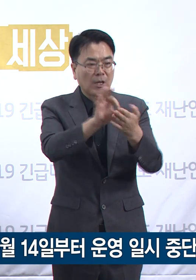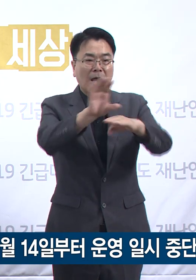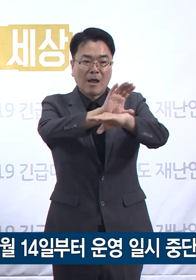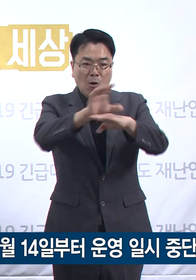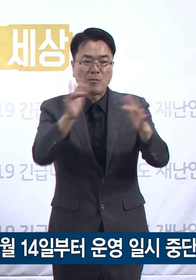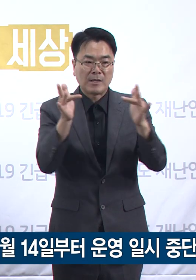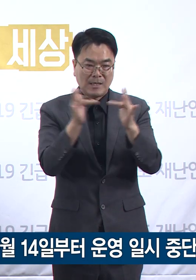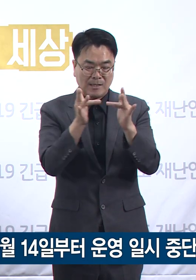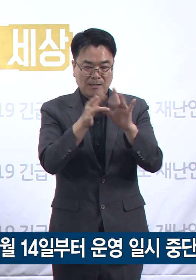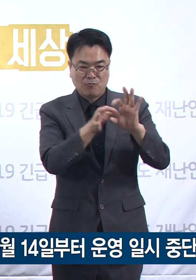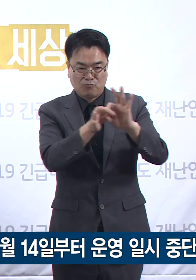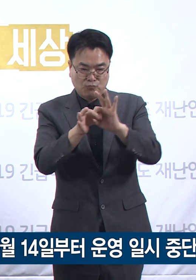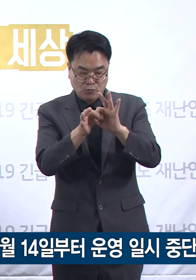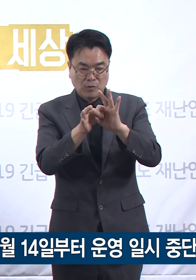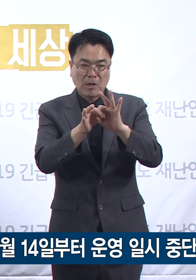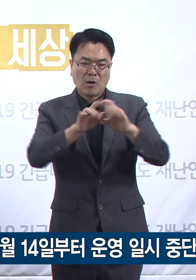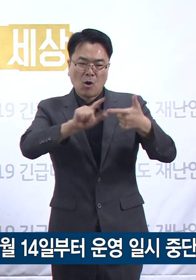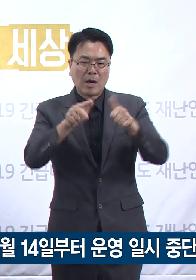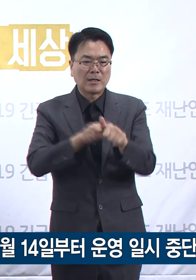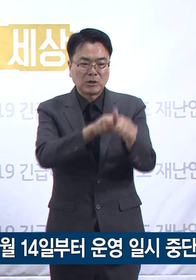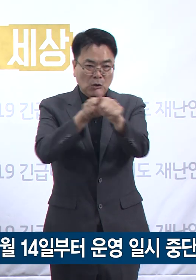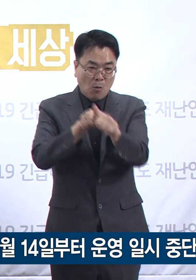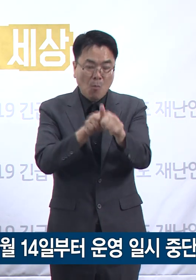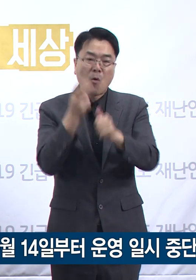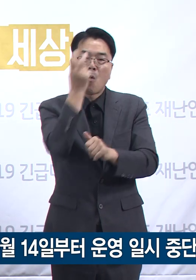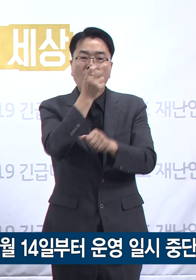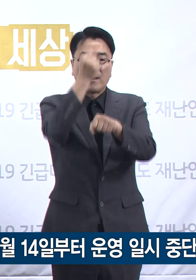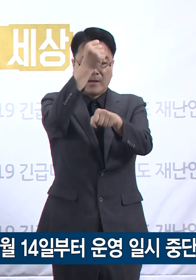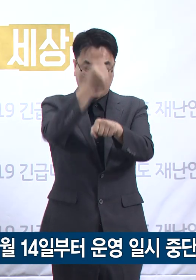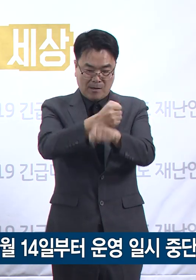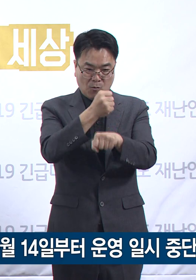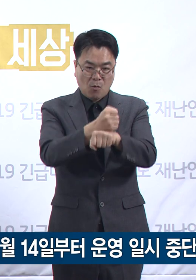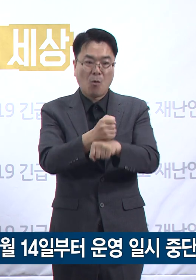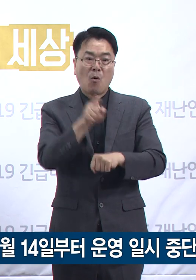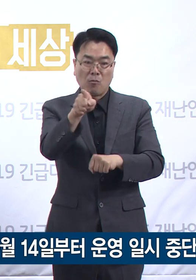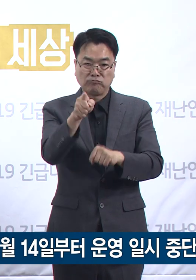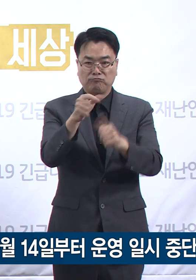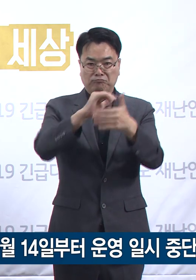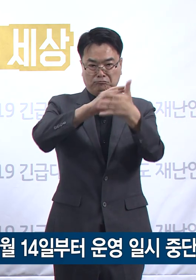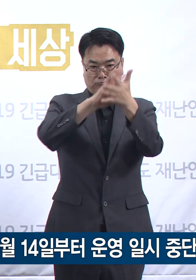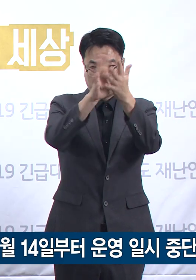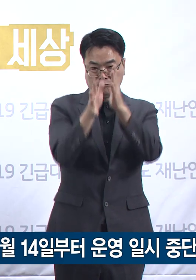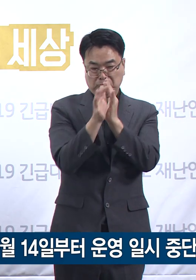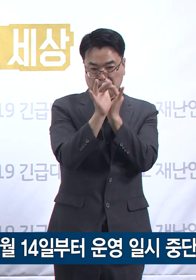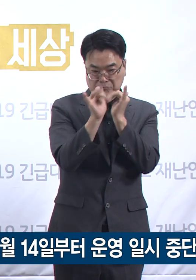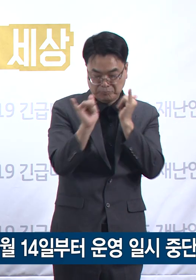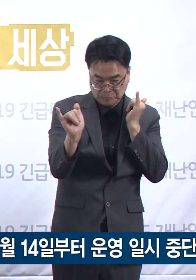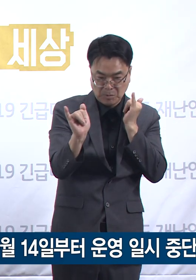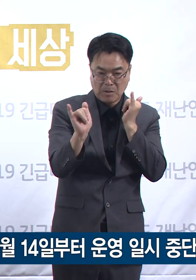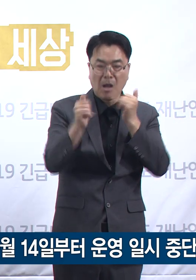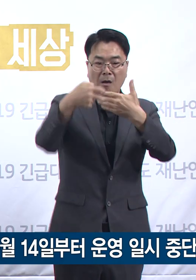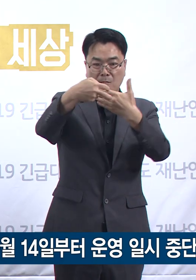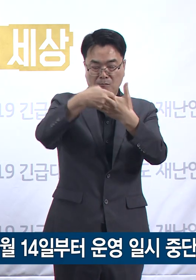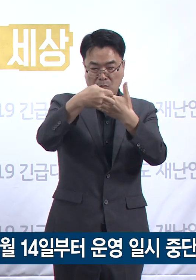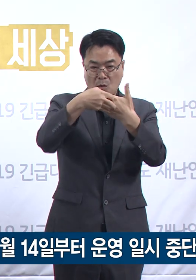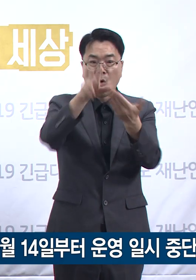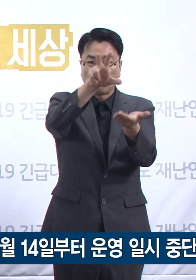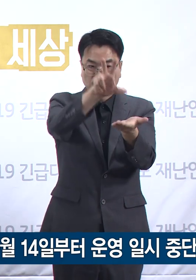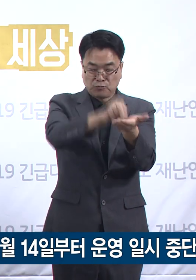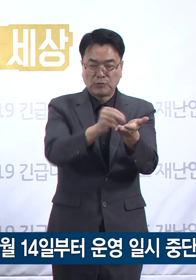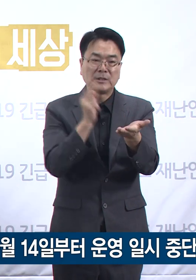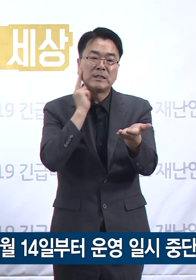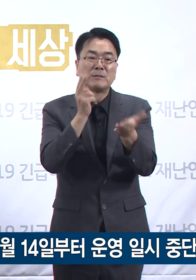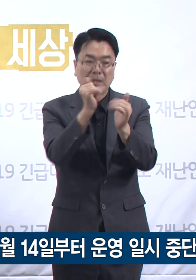데이터베이스를 관리하였으며 모니터링 대상자는 의학적 우선순위에 따라 병상 배정팀과 연계하여 총